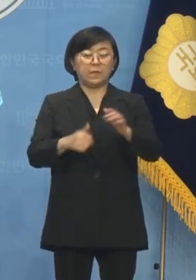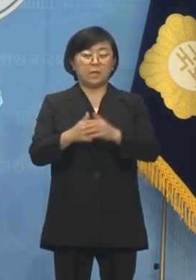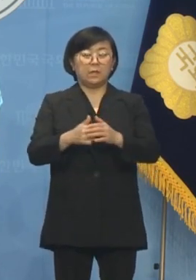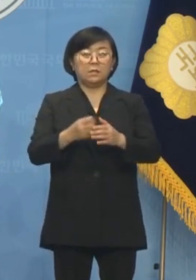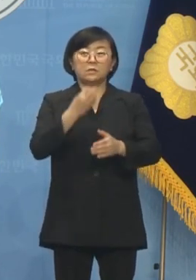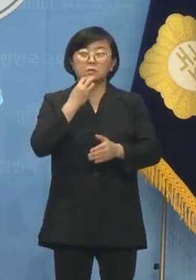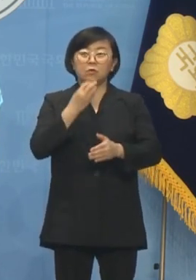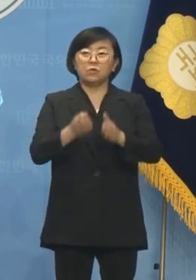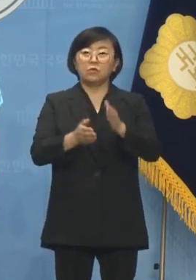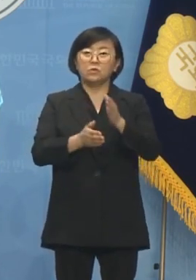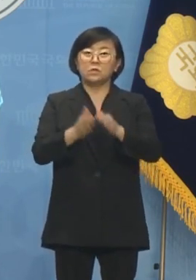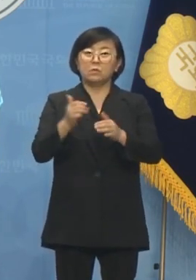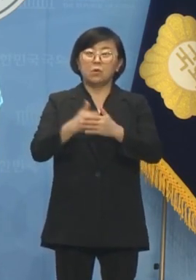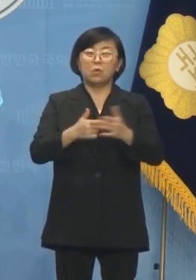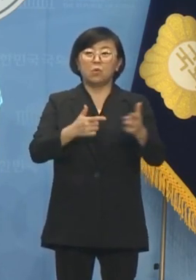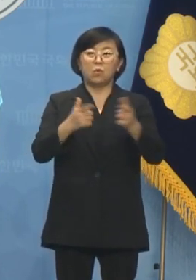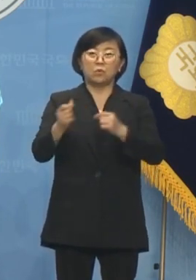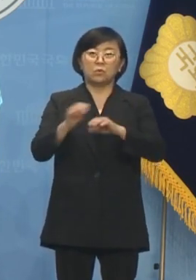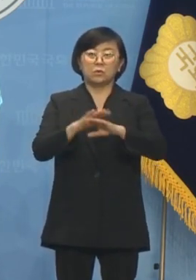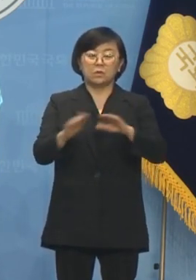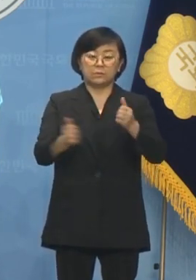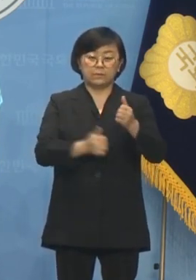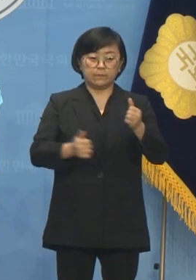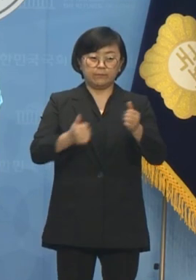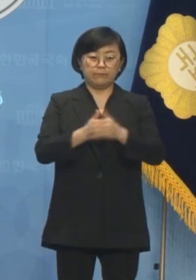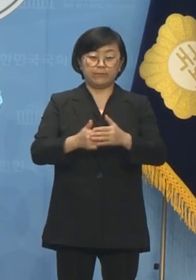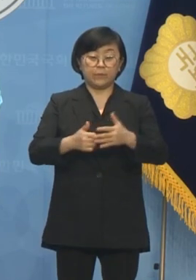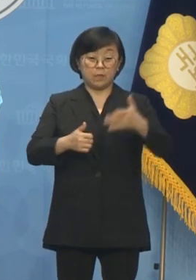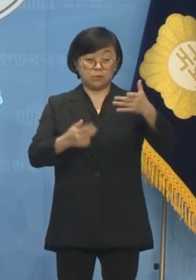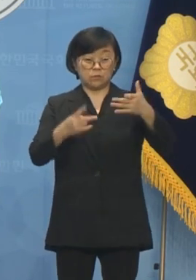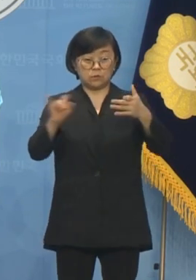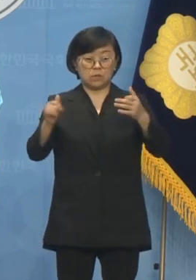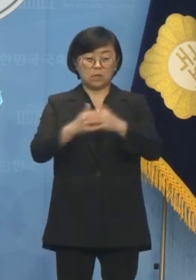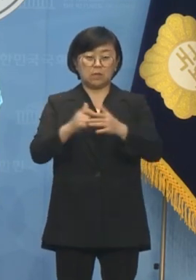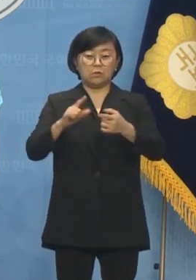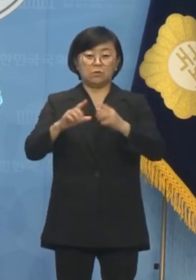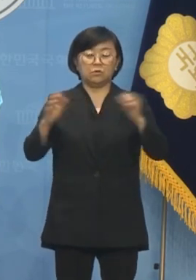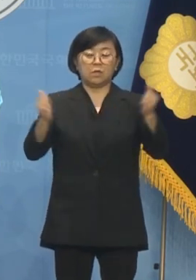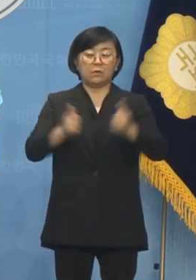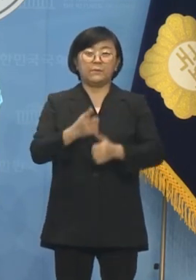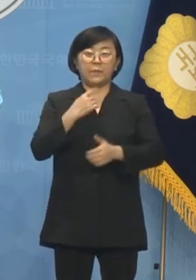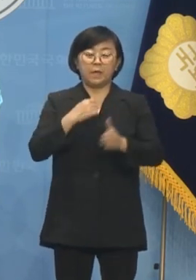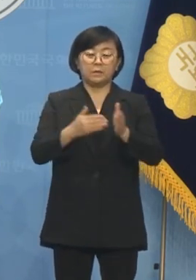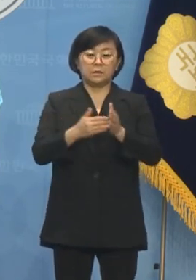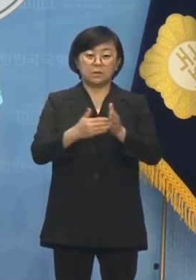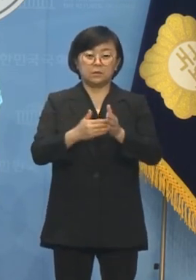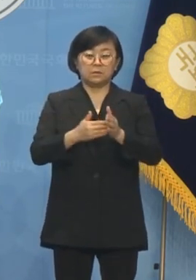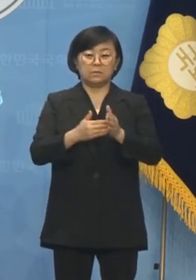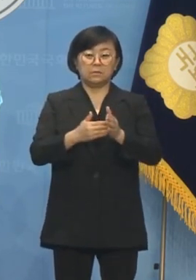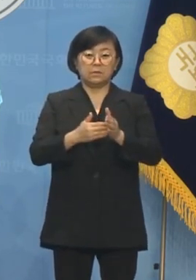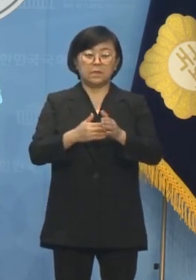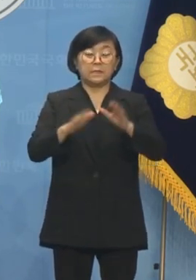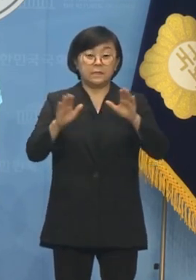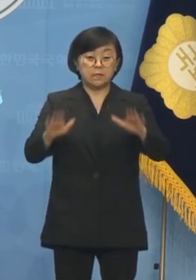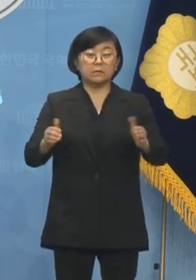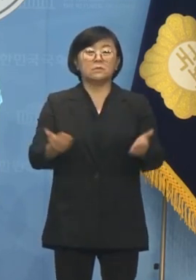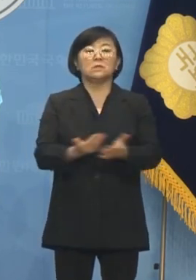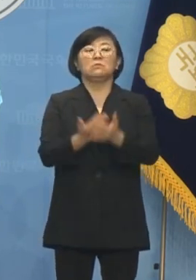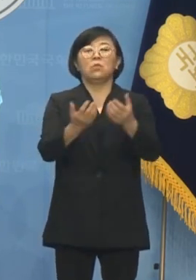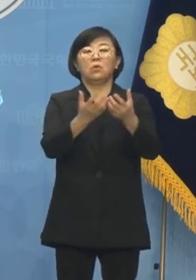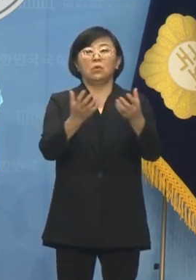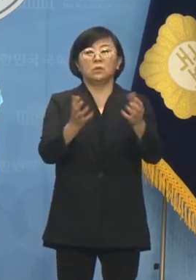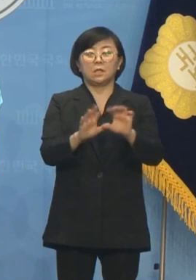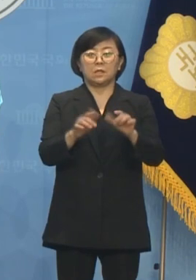서울시장 후보 공동선거대책위원장과 19대 관악국을 국회의원을 거쳐 민중당, 현재 진보당의